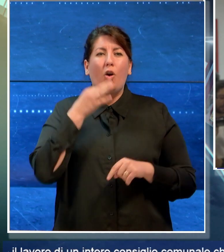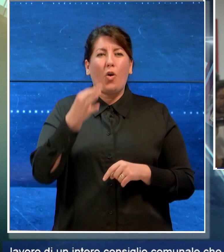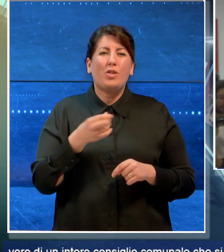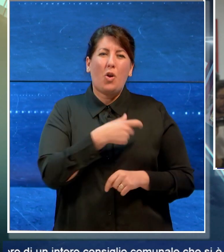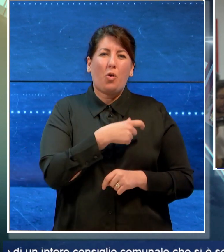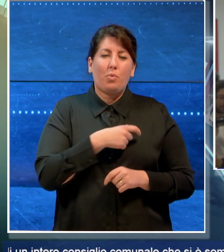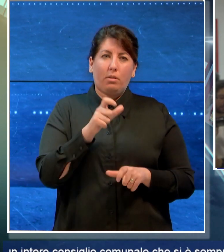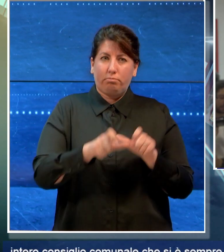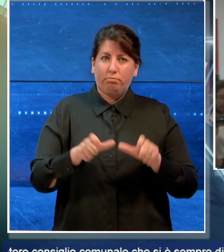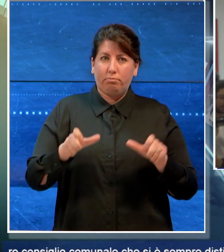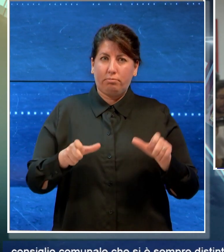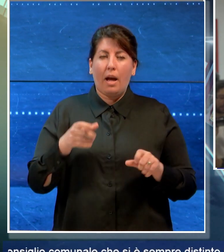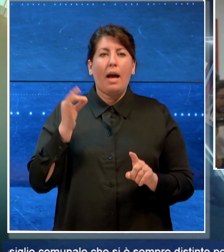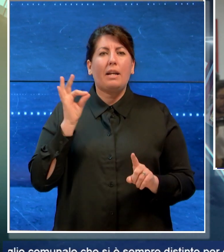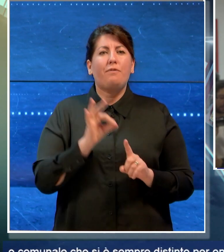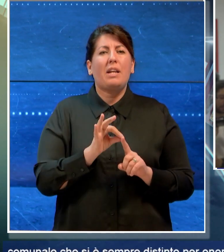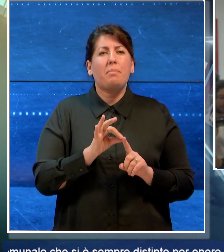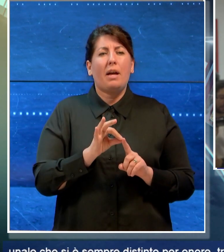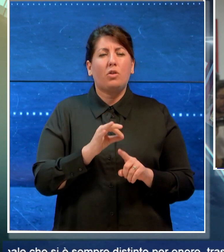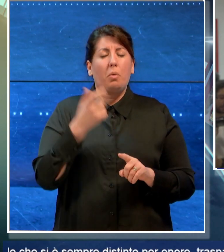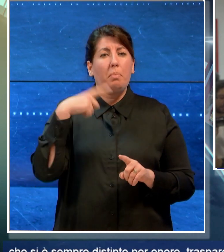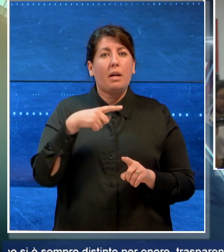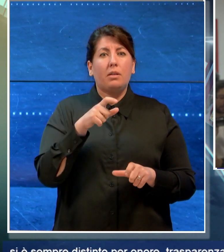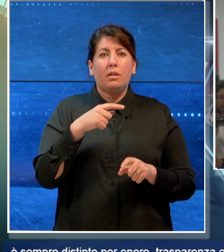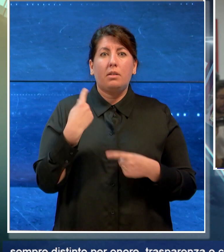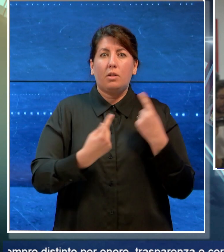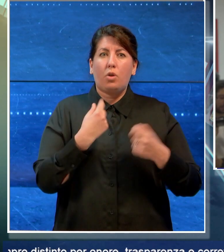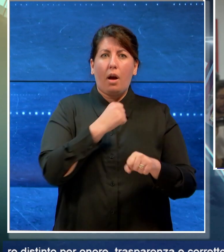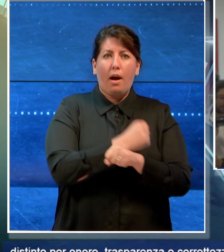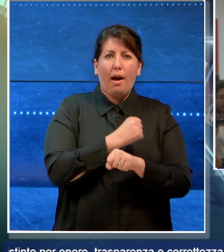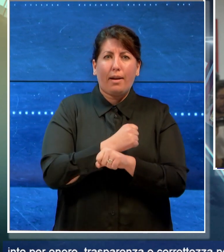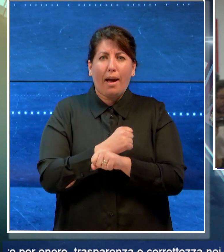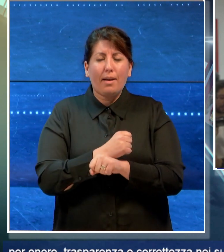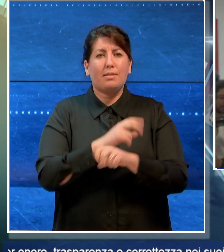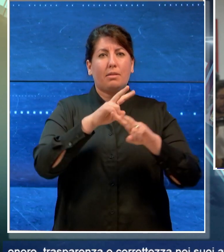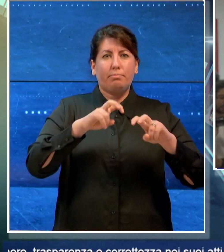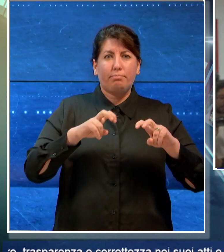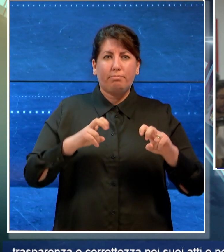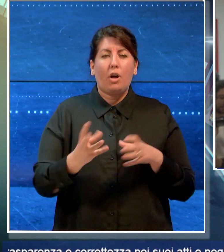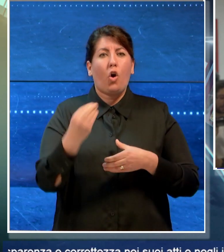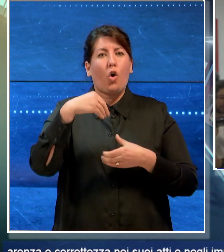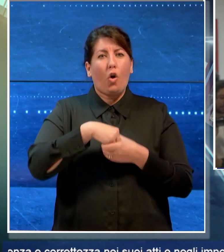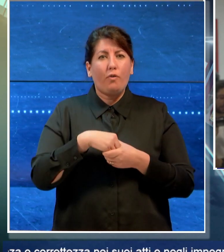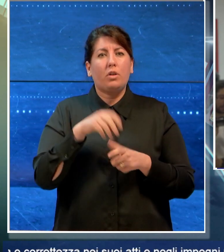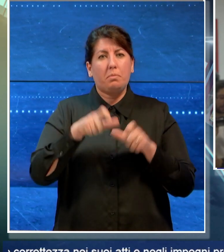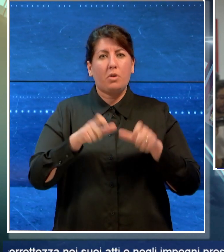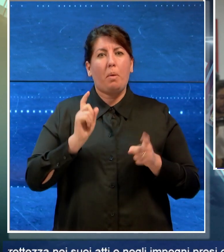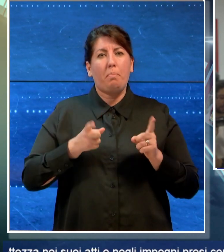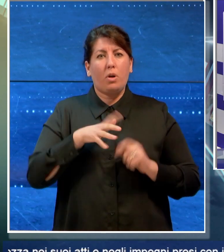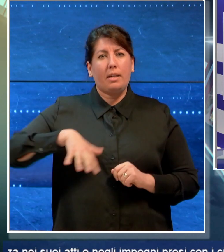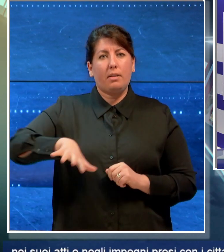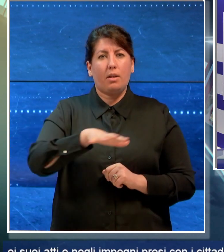e in riferimento agli arresti e alle inchieste che hanno coinvolto esponenti politici